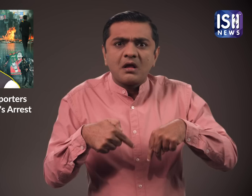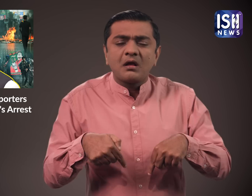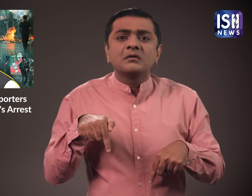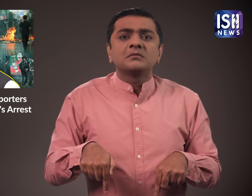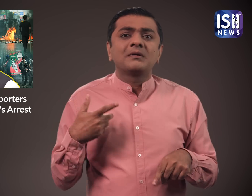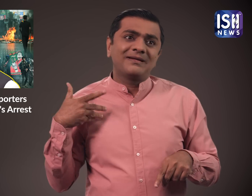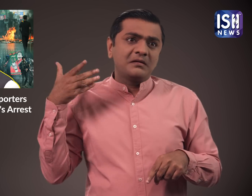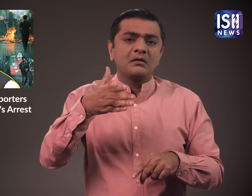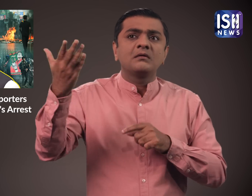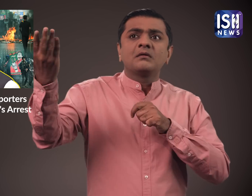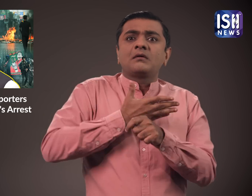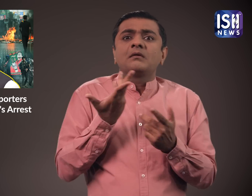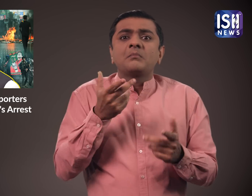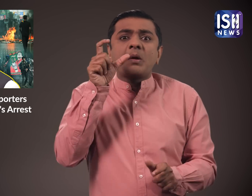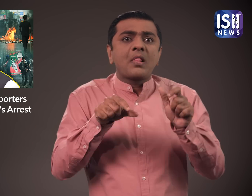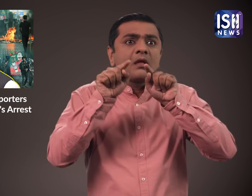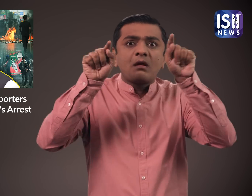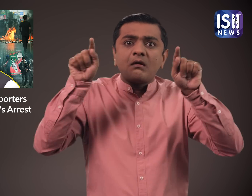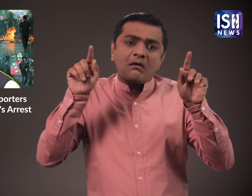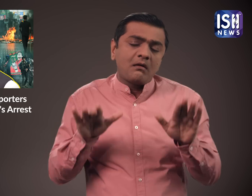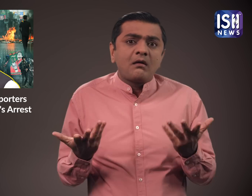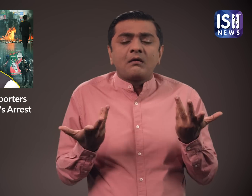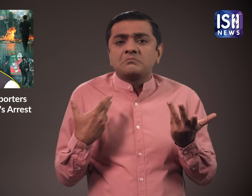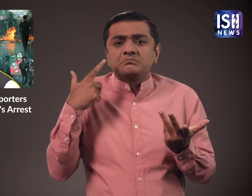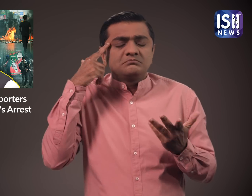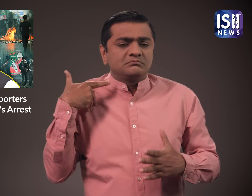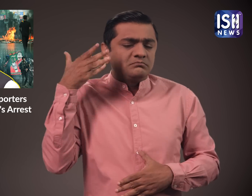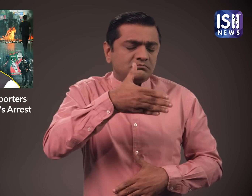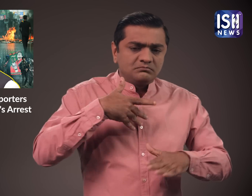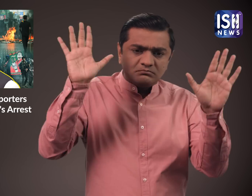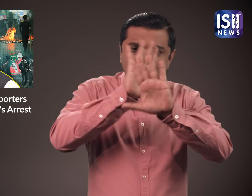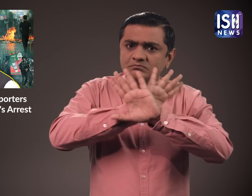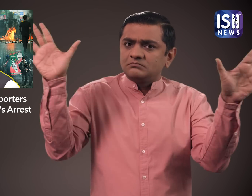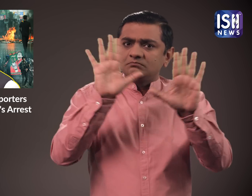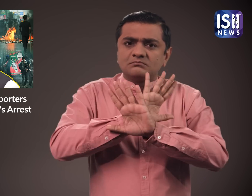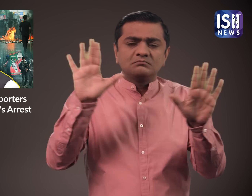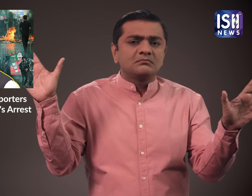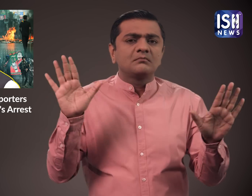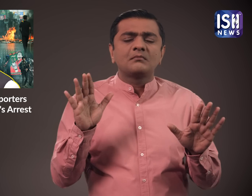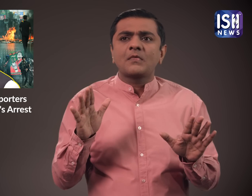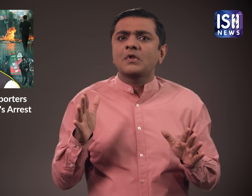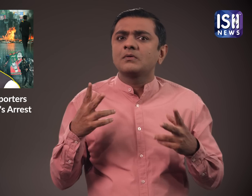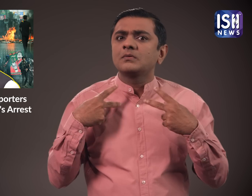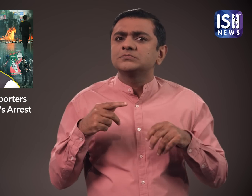इसके बाद खान के खिलाव गिरफतारी वारन जारी किया गया जब पाकिसानी पुलिस खान को